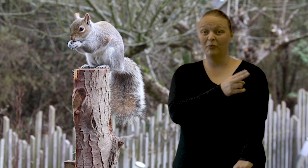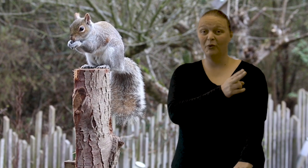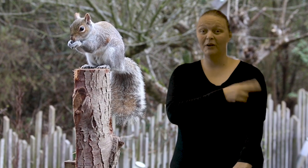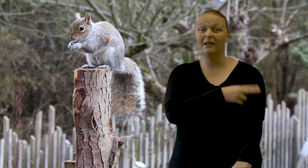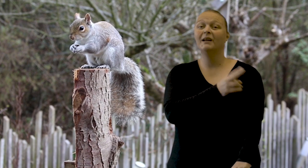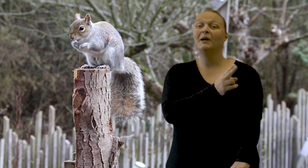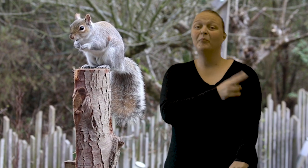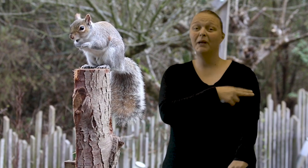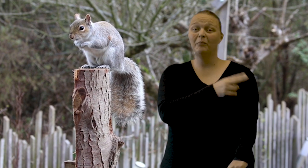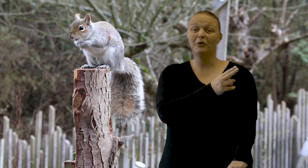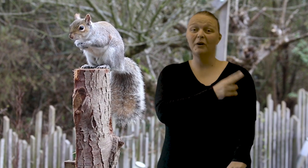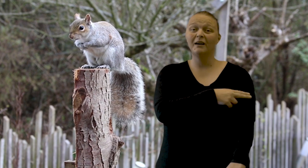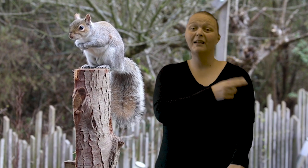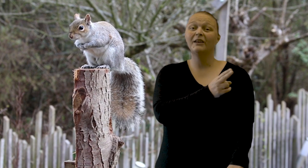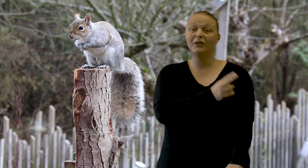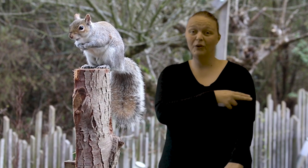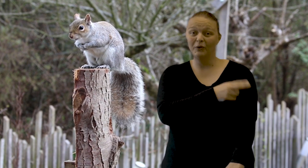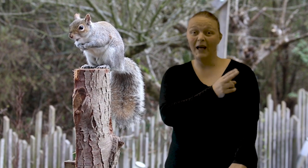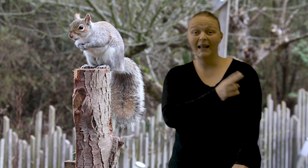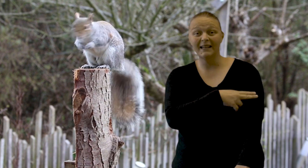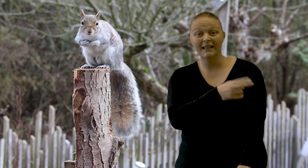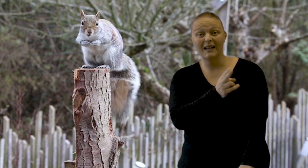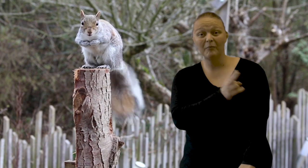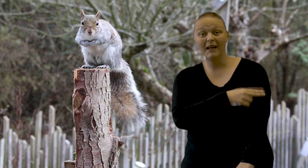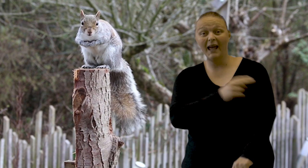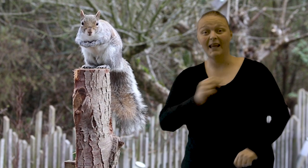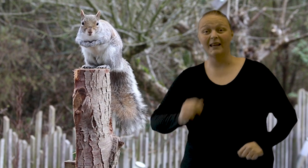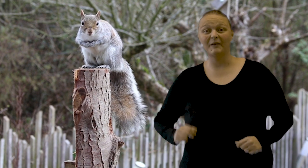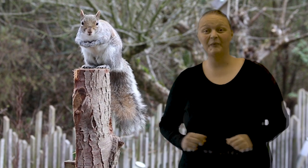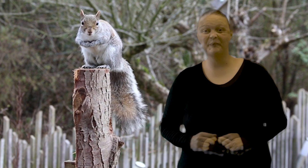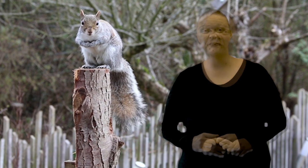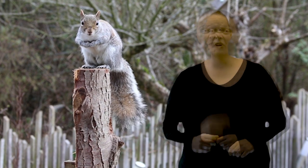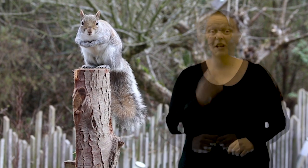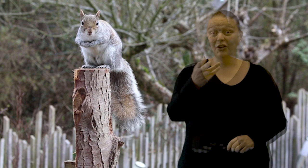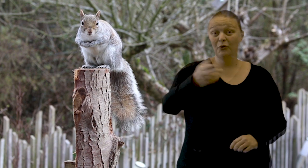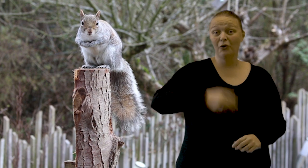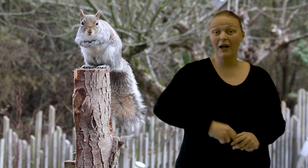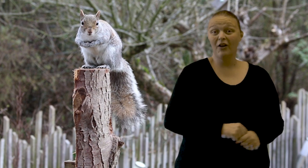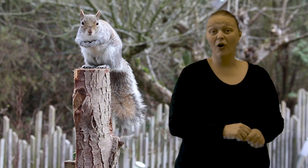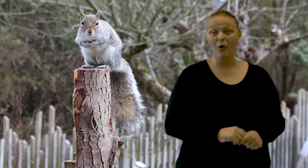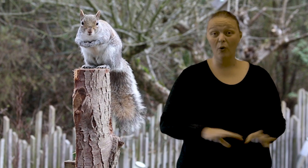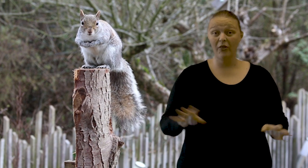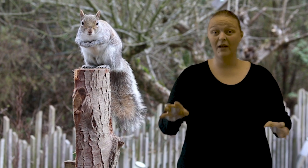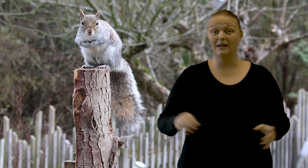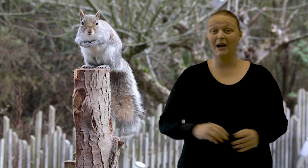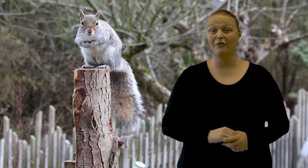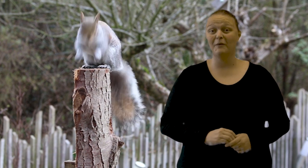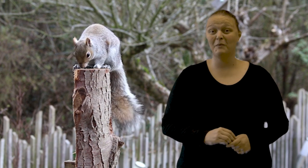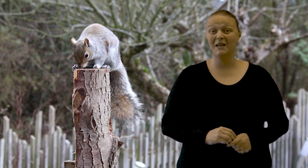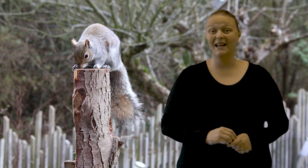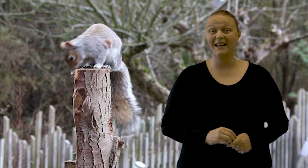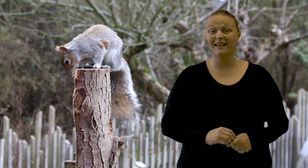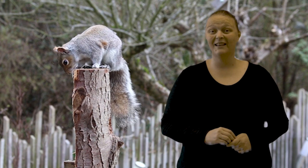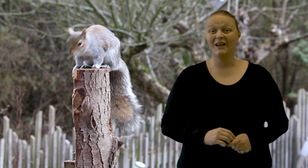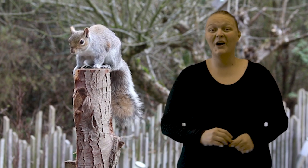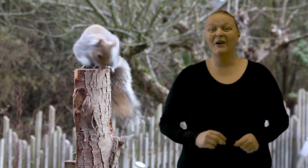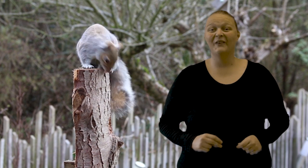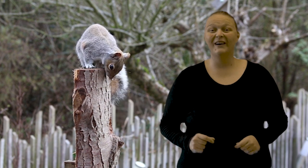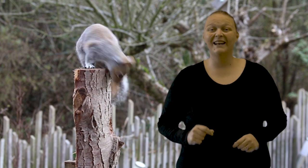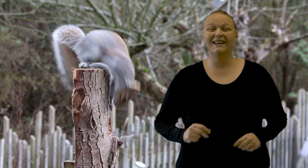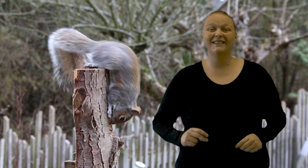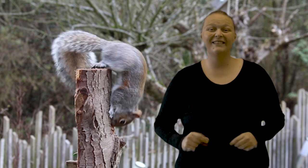-dum, peep squirrel, peep squirrel, do-die-diddle-dum day. Can you try the whole thing now from the beginning?